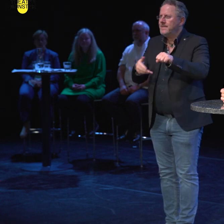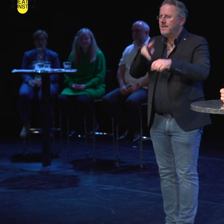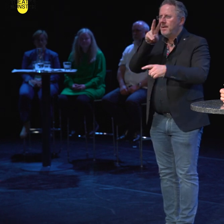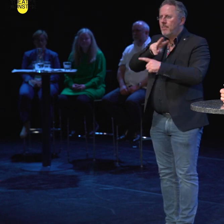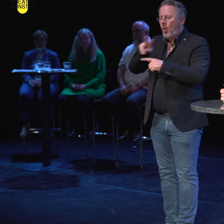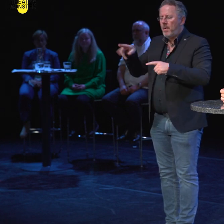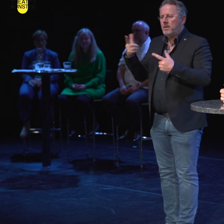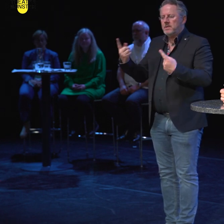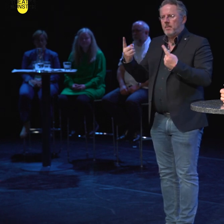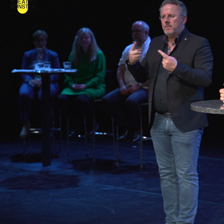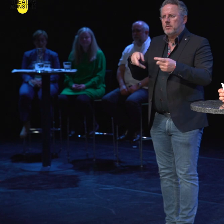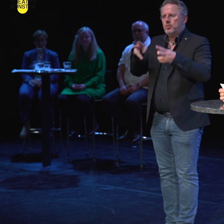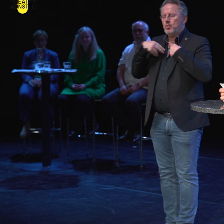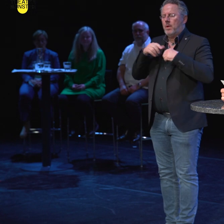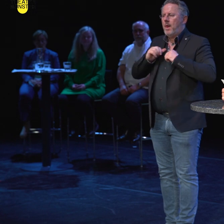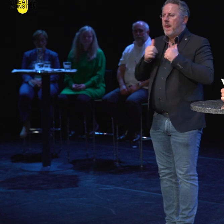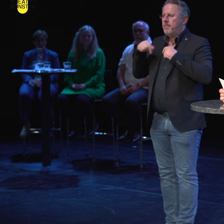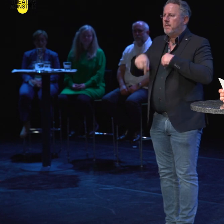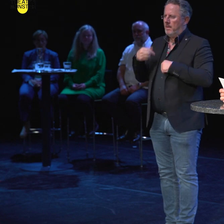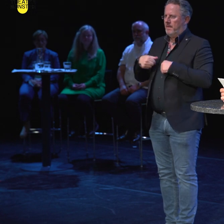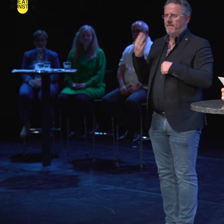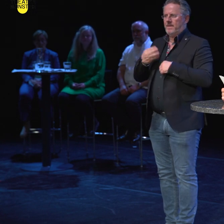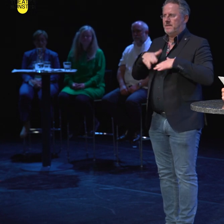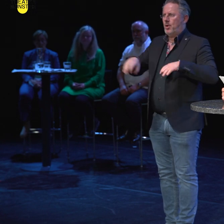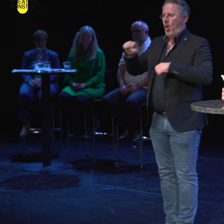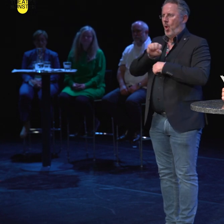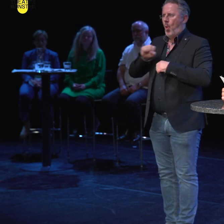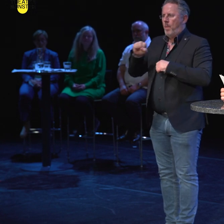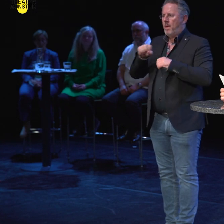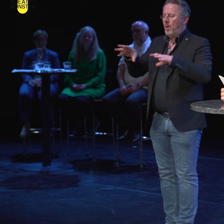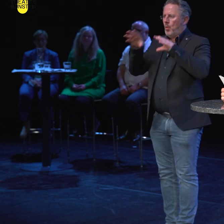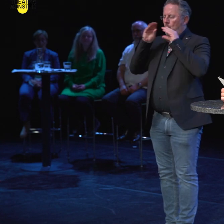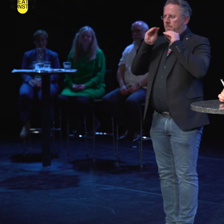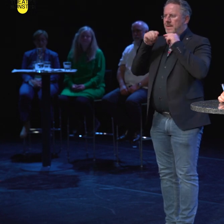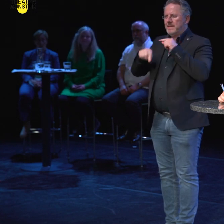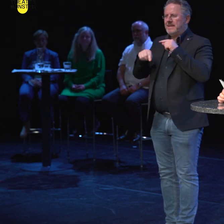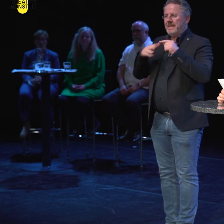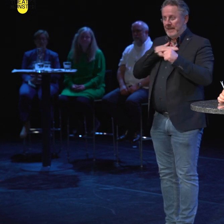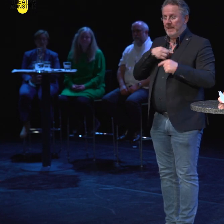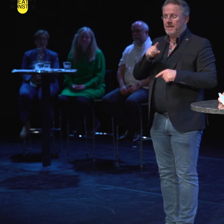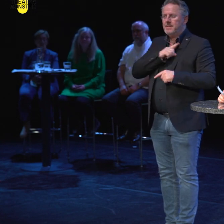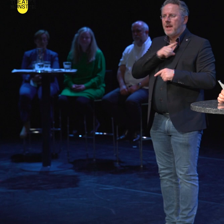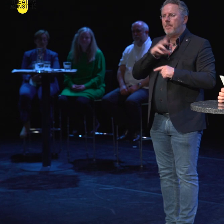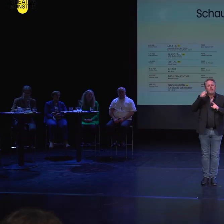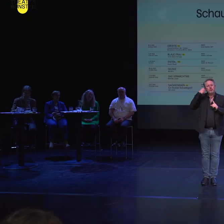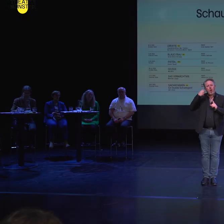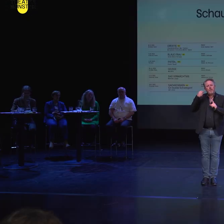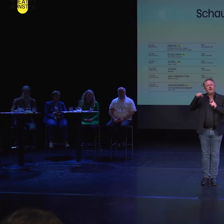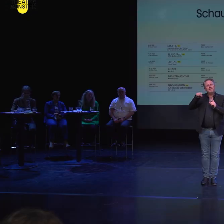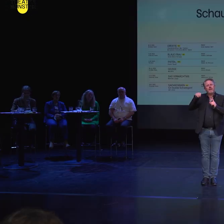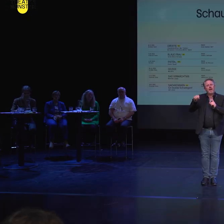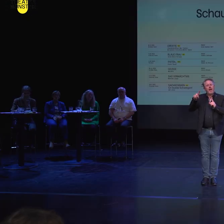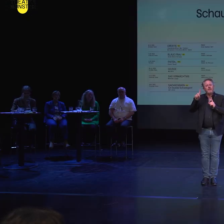macht im Gepäck, tritt sie zurück in ihr Leben in Westeuropa. Die Inszenierung werde ich zusammen mit der Schauspielerin Samia